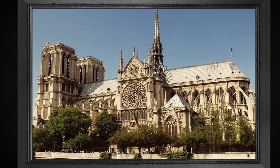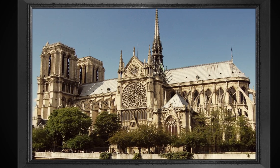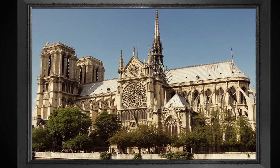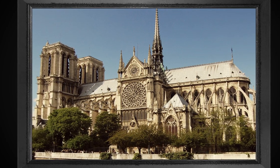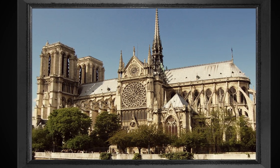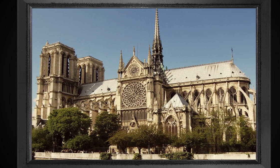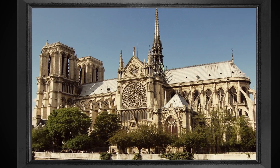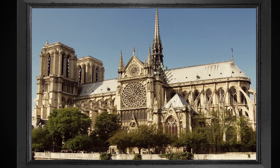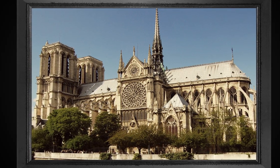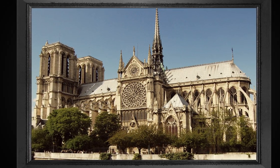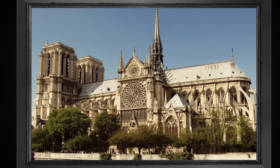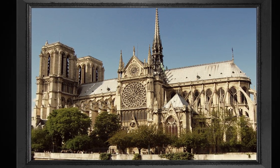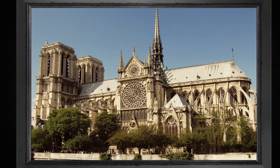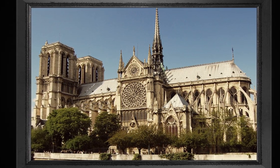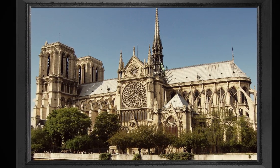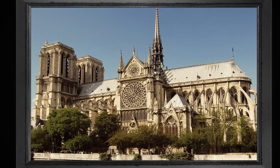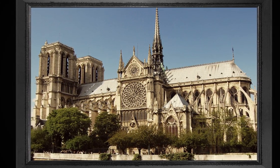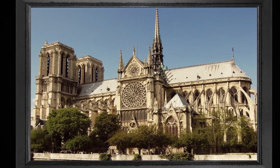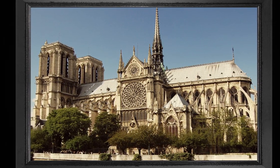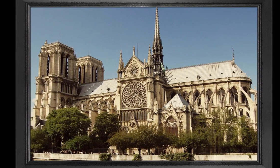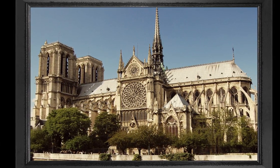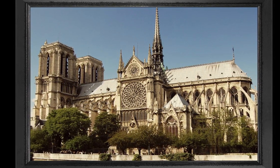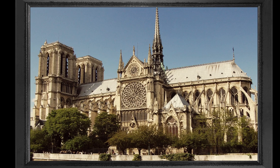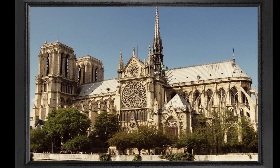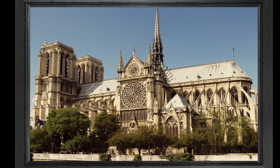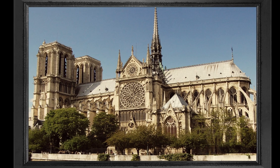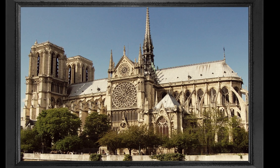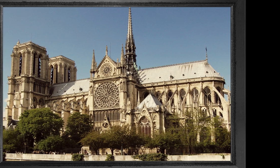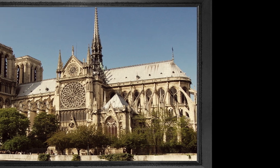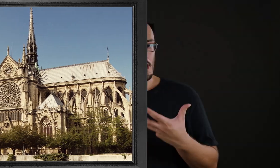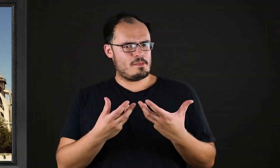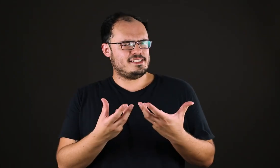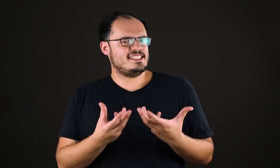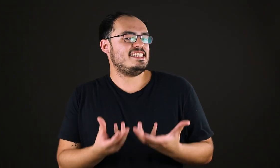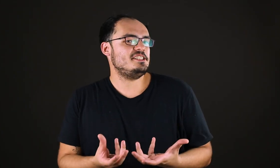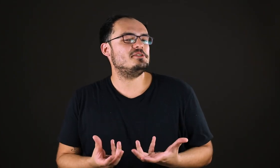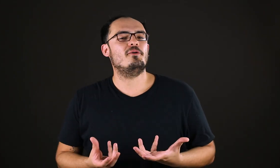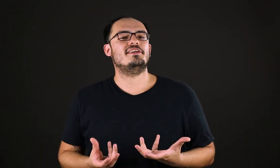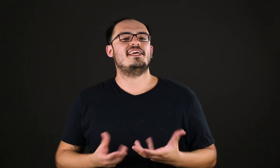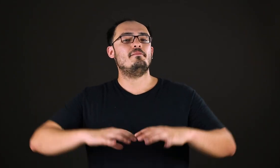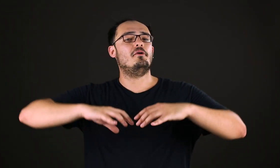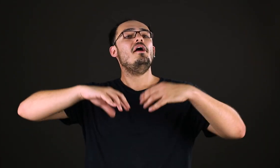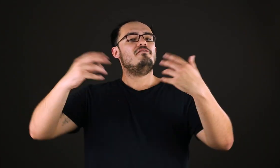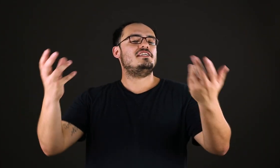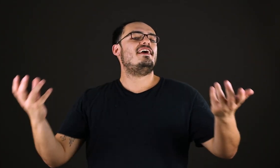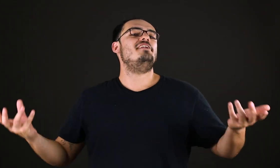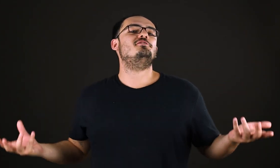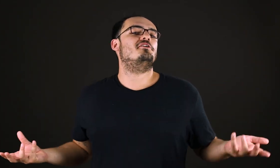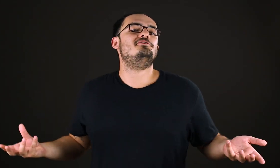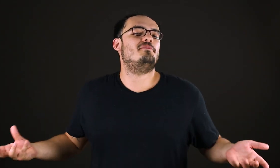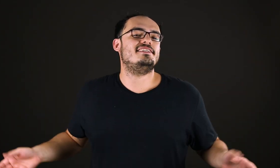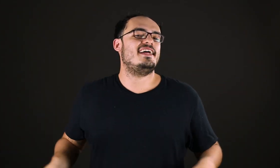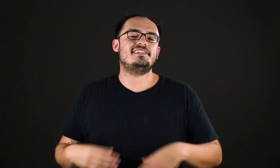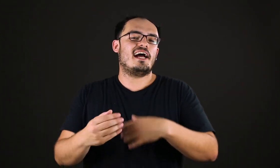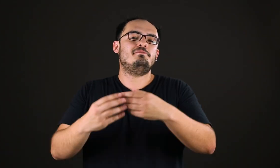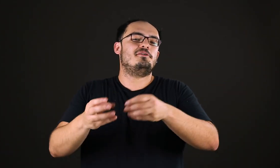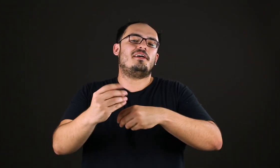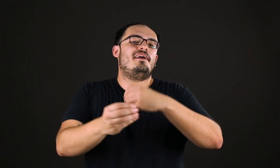Geist, dessa ideia dentro de nós. Mas é curioso pensar que na obra de Nietzsche, por exemplo, você verá noções sobre a estética absolutamente